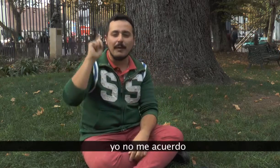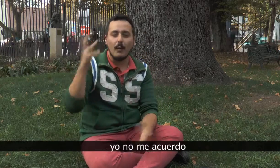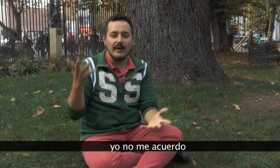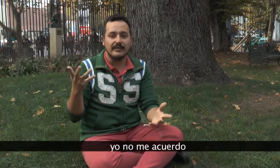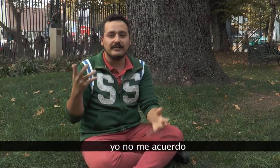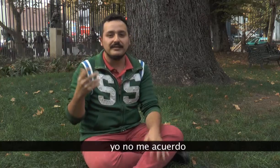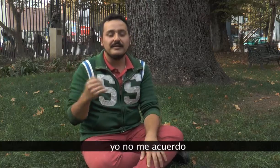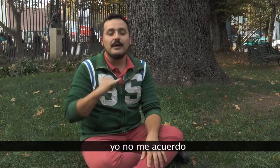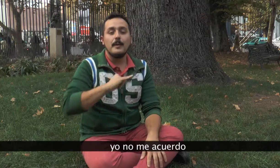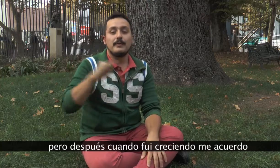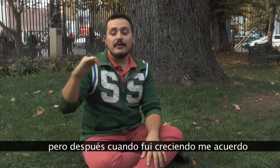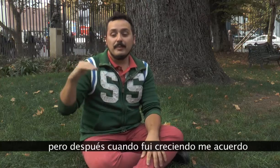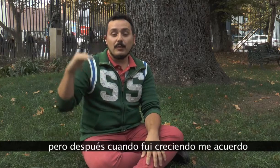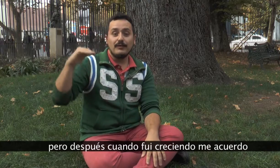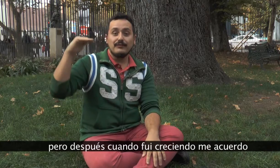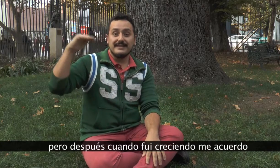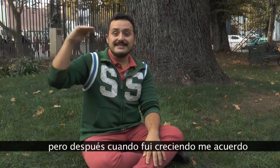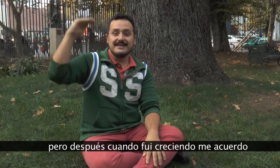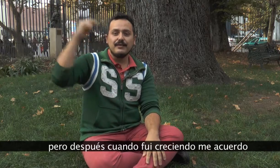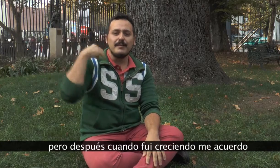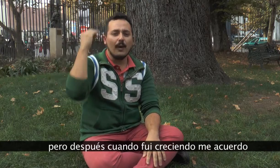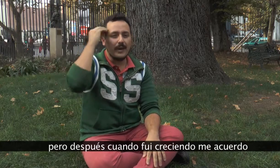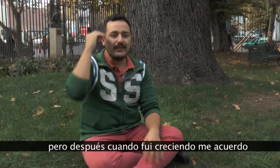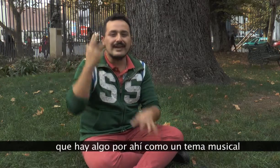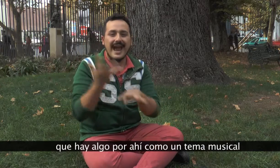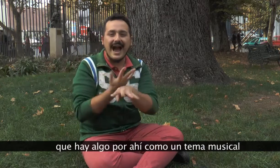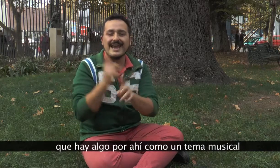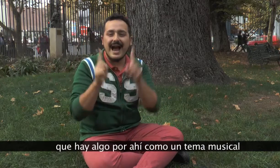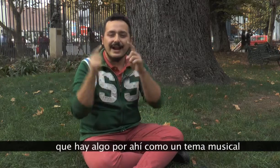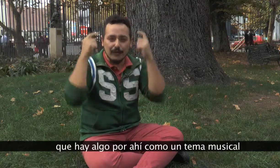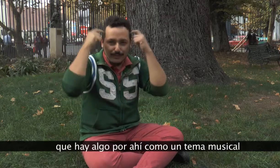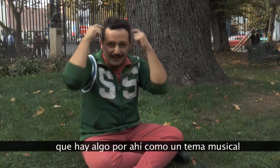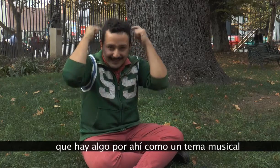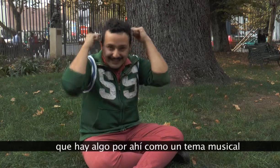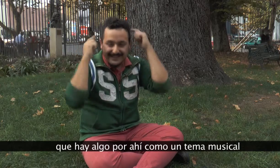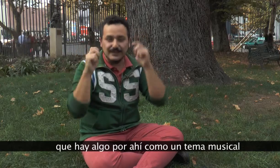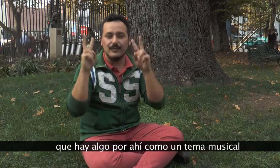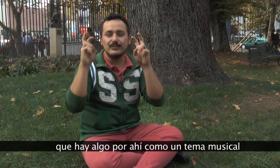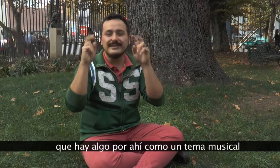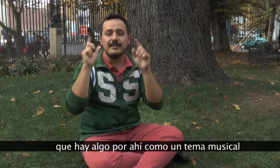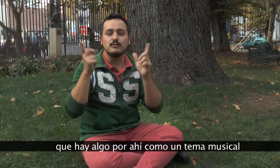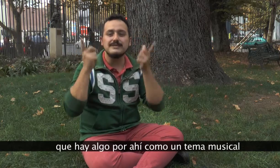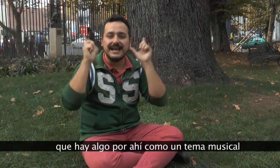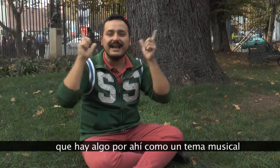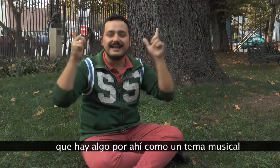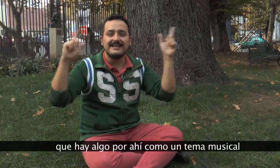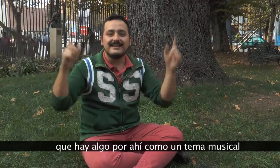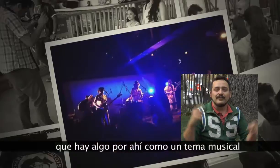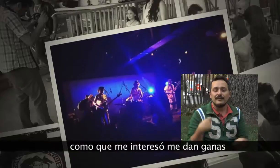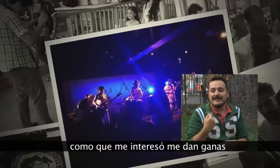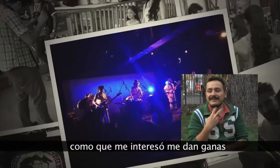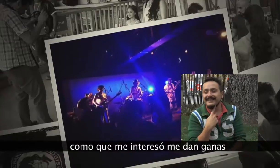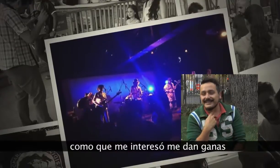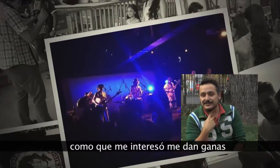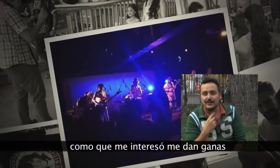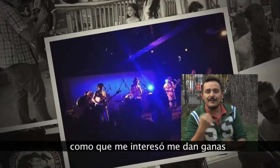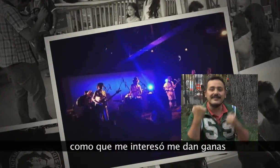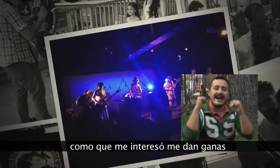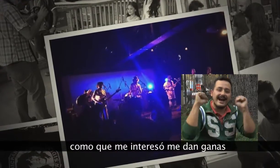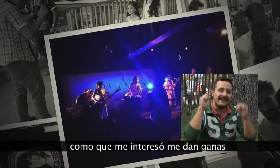me acuerdo. Pero después, cuando fui creciendo, me acuerdo es que hay algo por ahí, como un tema musical, como que me interesó, me da ganas